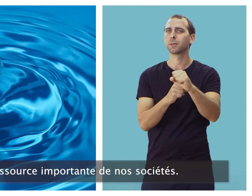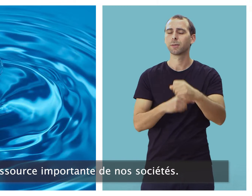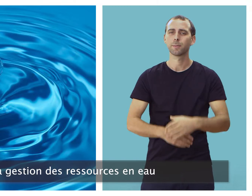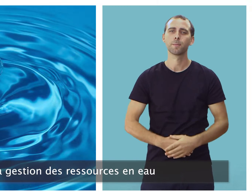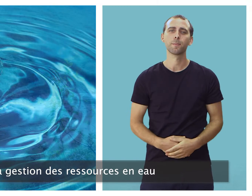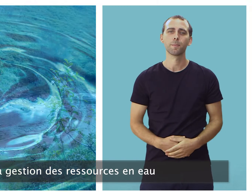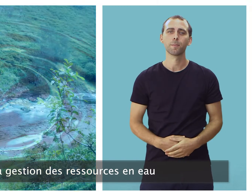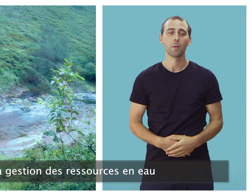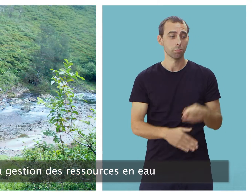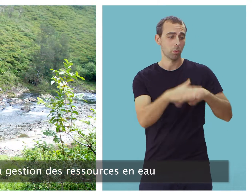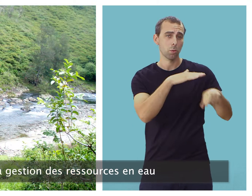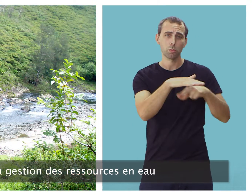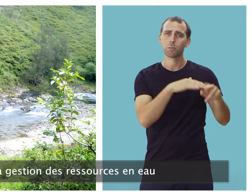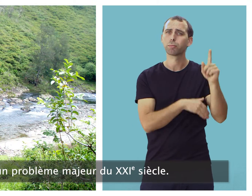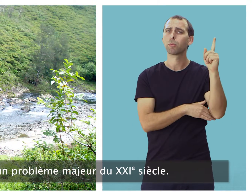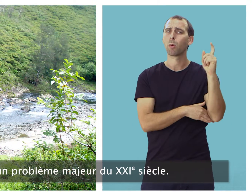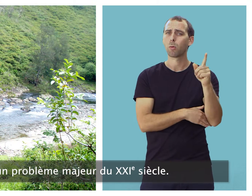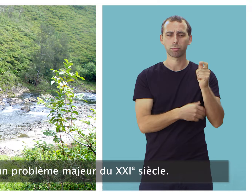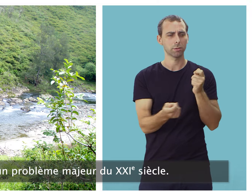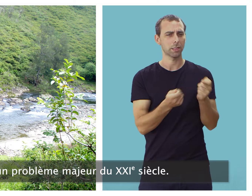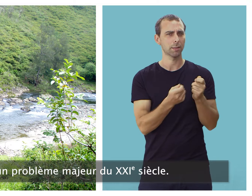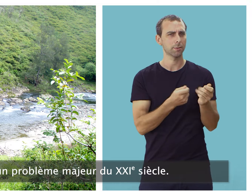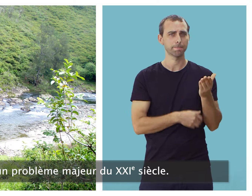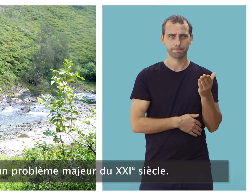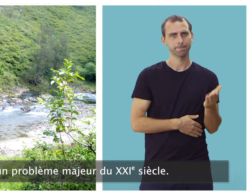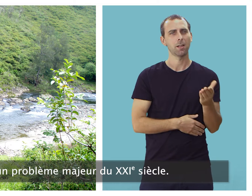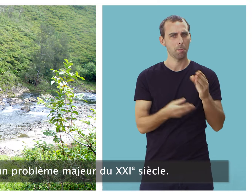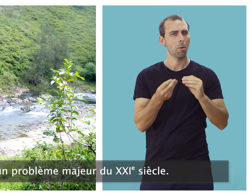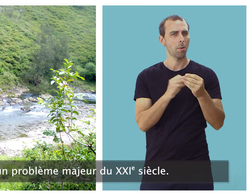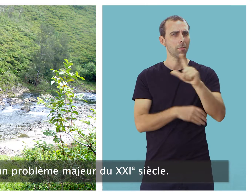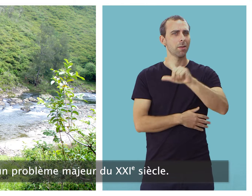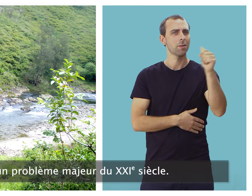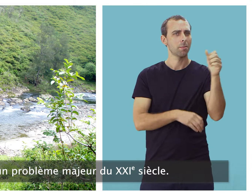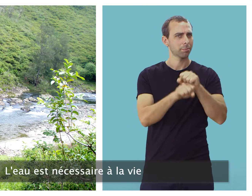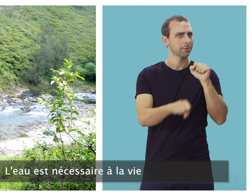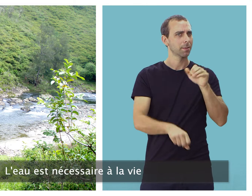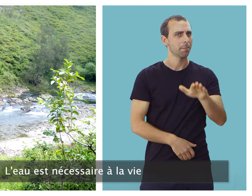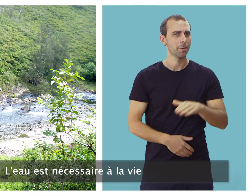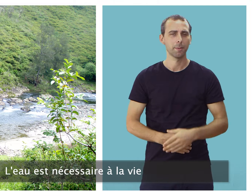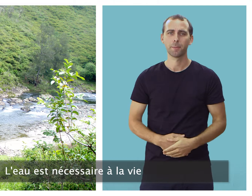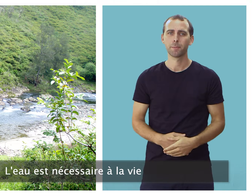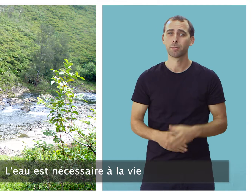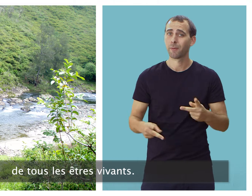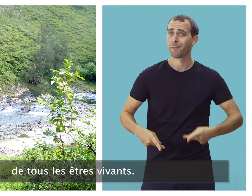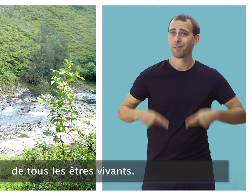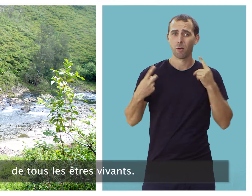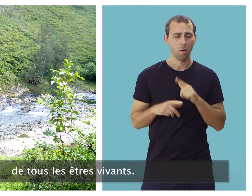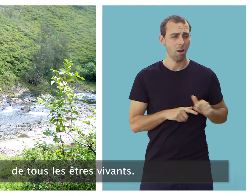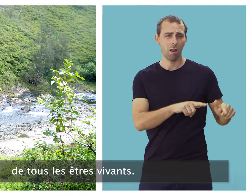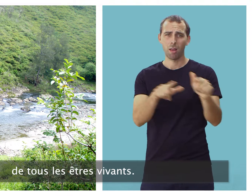La gestion des ressources en eau est un problème majeur du XXIe siècle. L'eau est nécessaire à la vie de tous les êtres vivants.